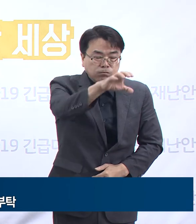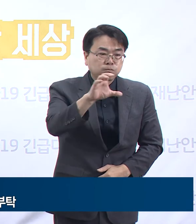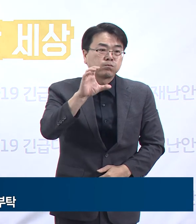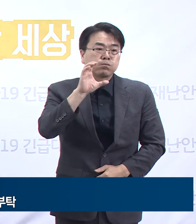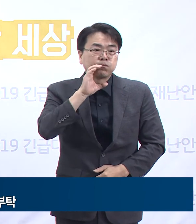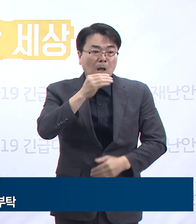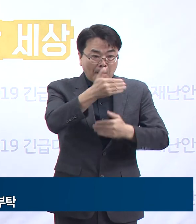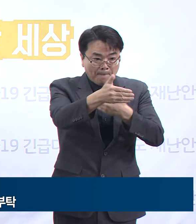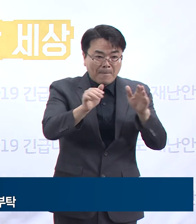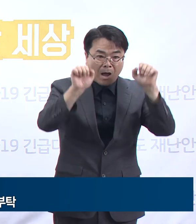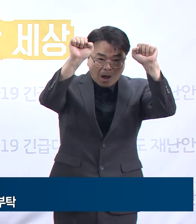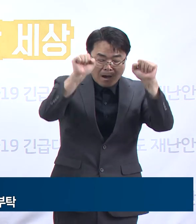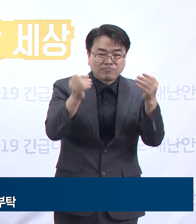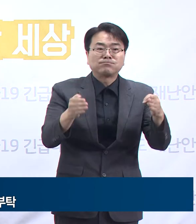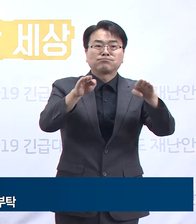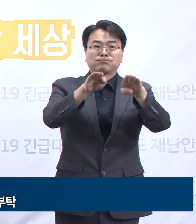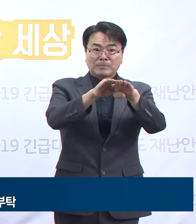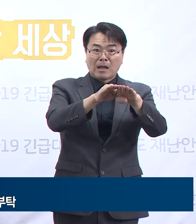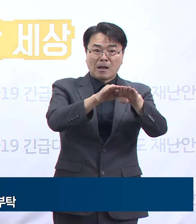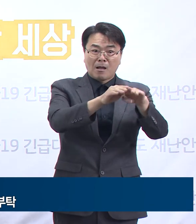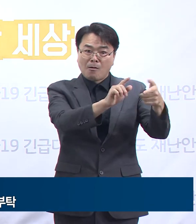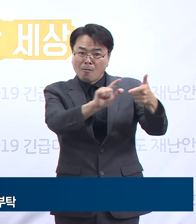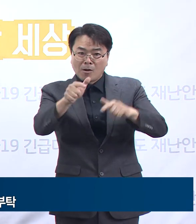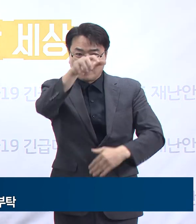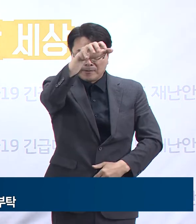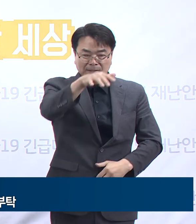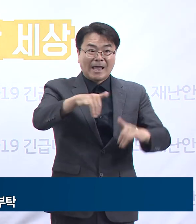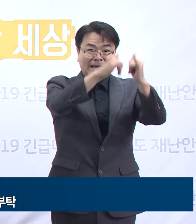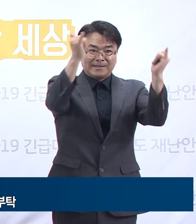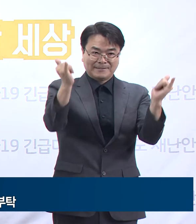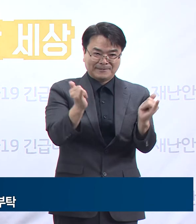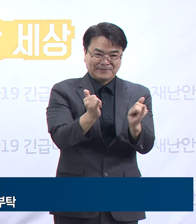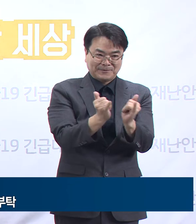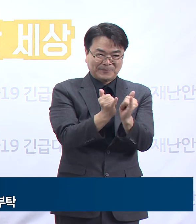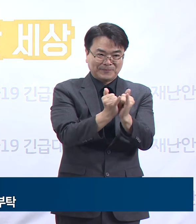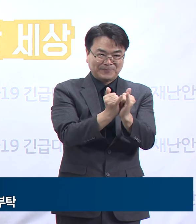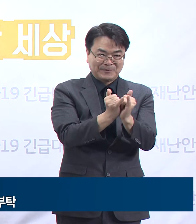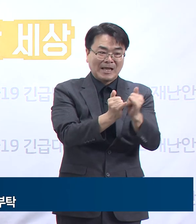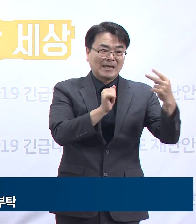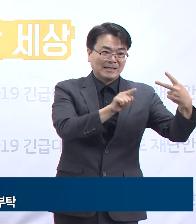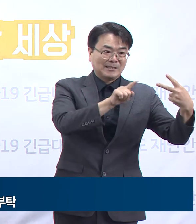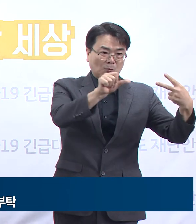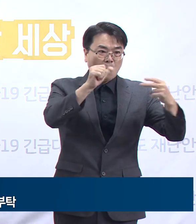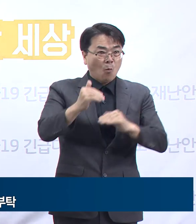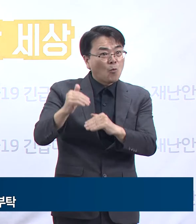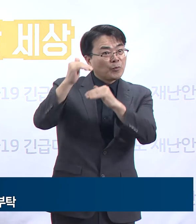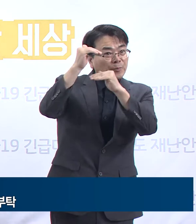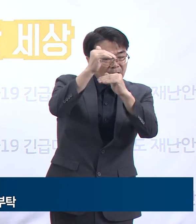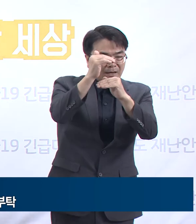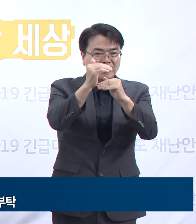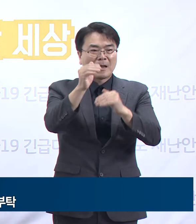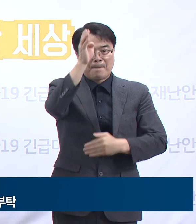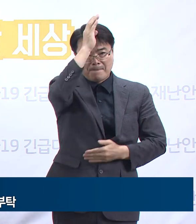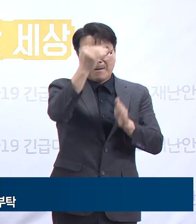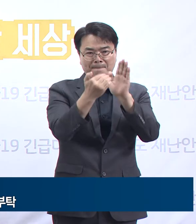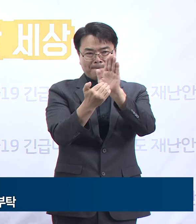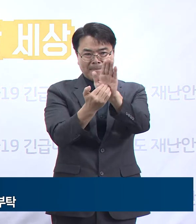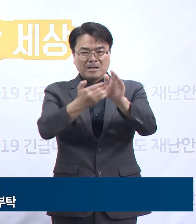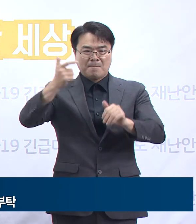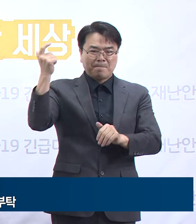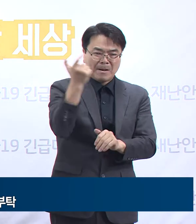실내체육시설 등 시설에 대해서 사회적 거리 두기 2.5단계가 시행되며 방역조치가 더욱 강화되었습니다.